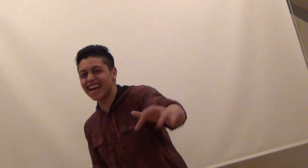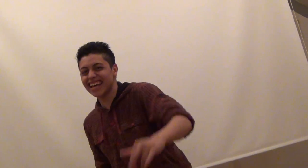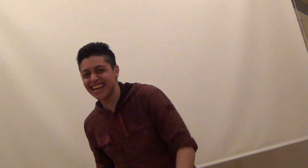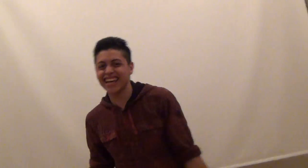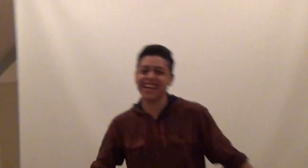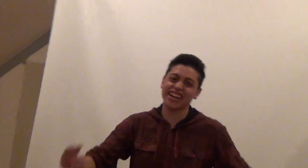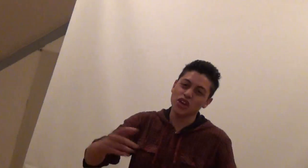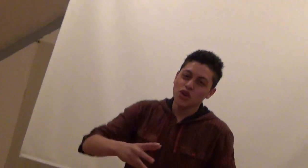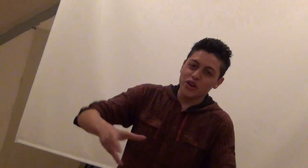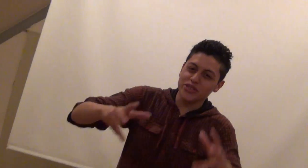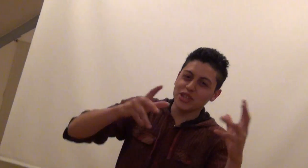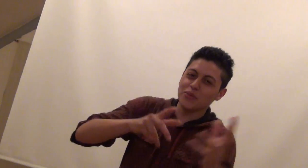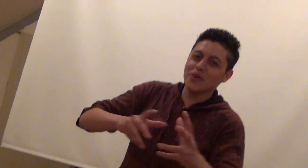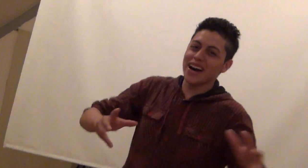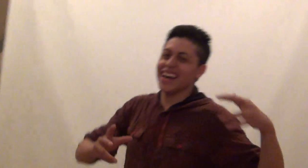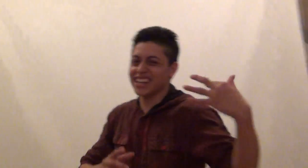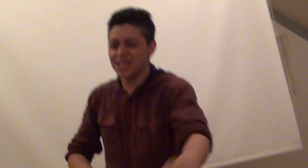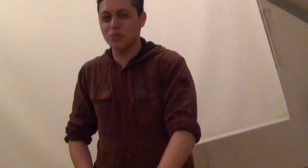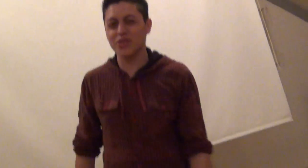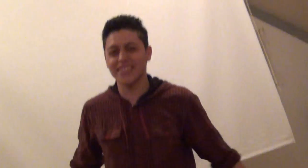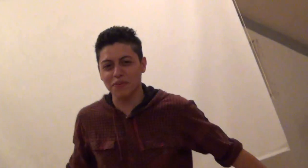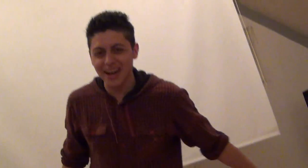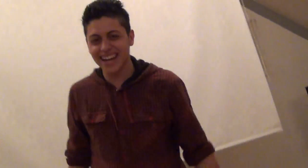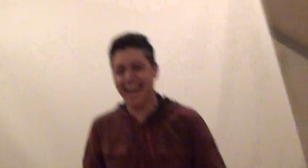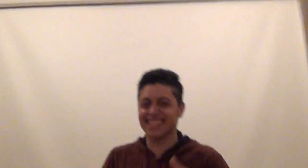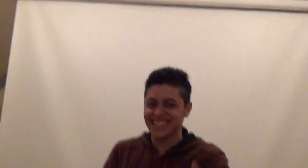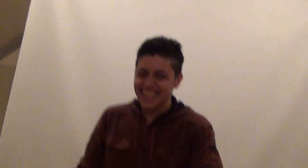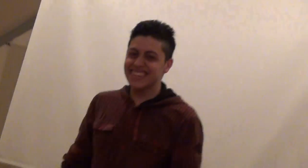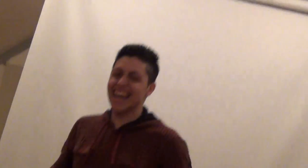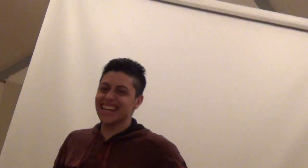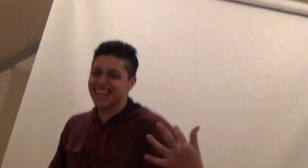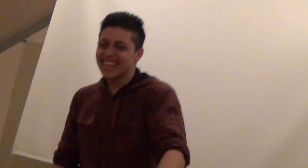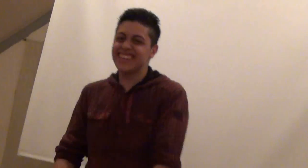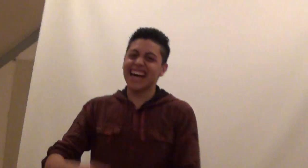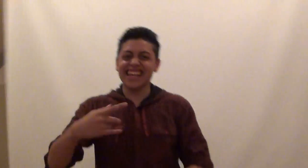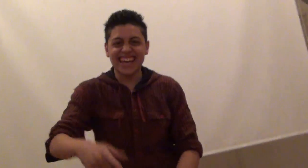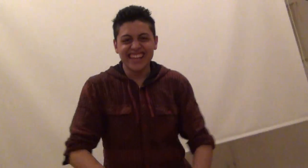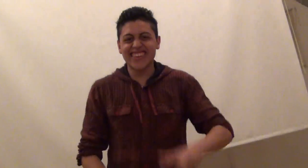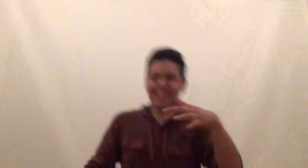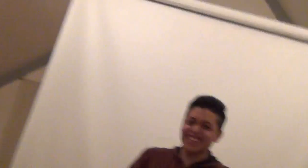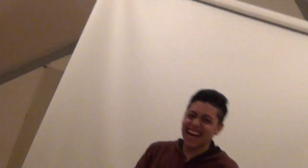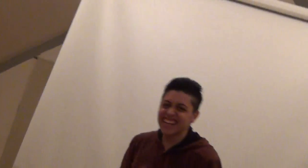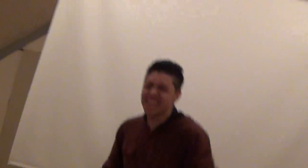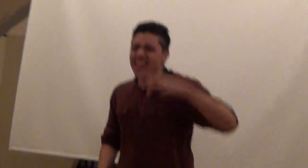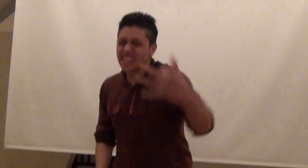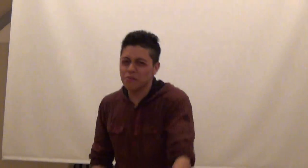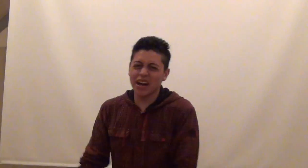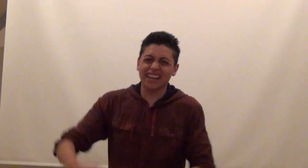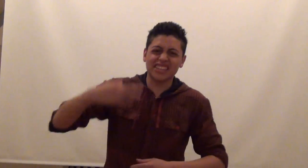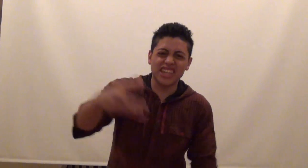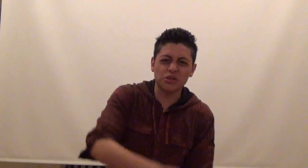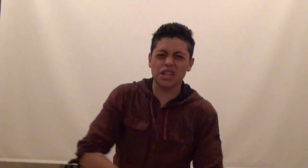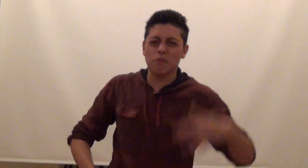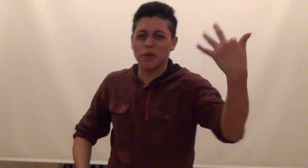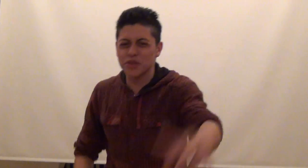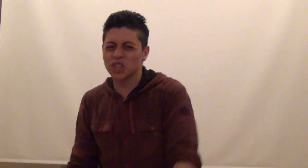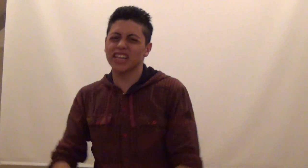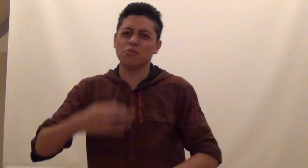Dale, en el parque, punta de vagas Dale, dale, dale, dale La magia de tiro, que improviso en el